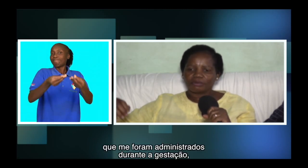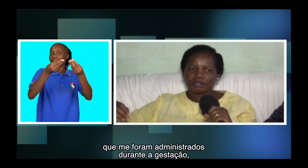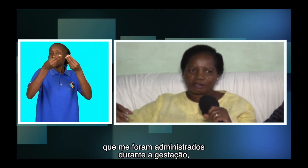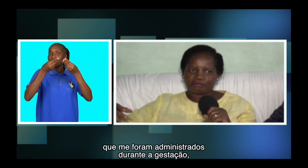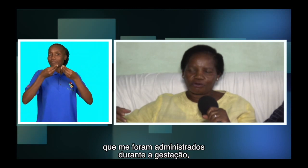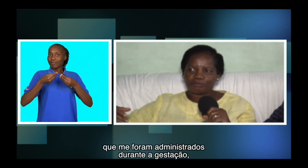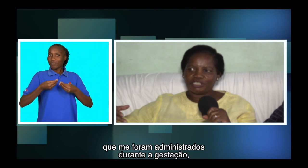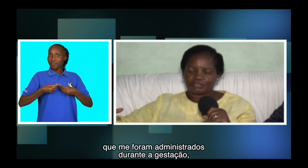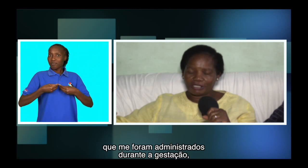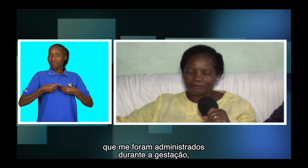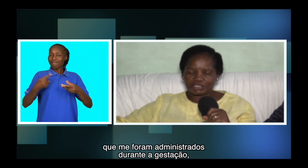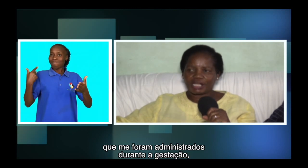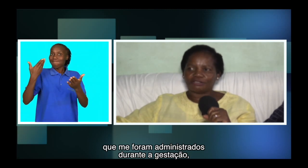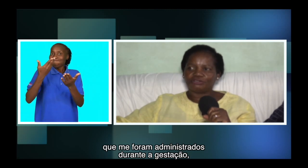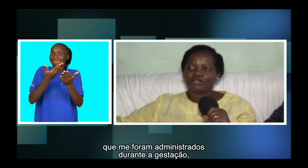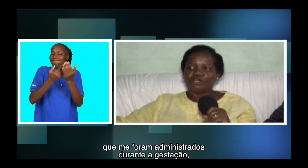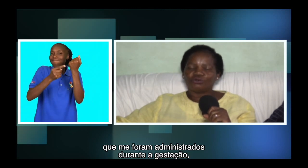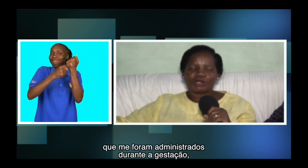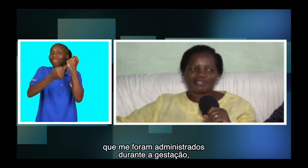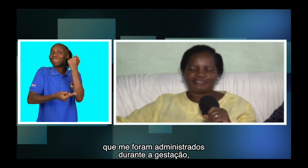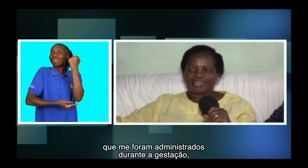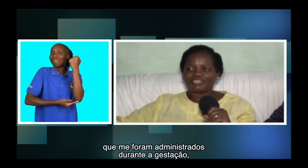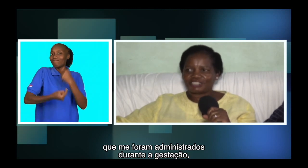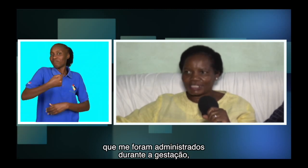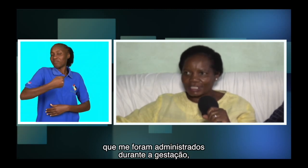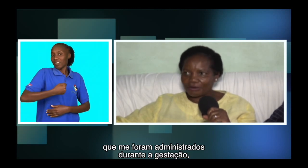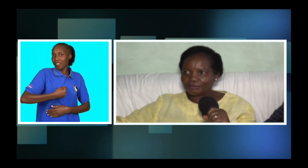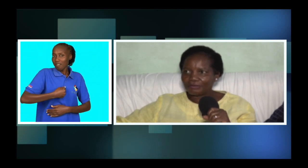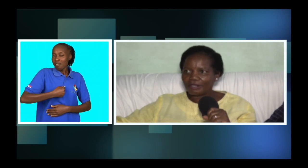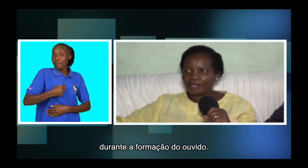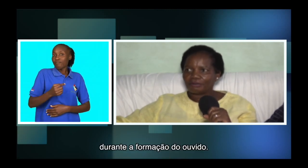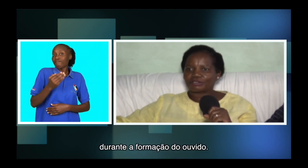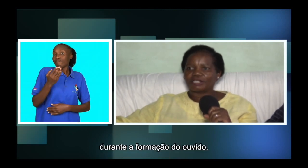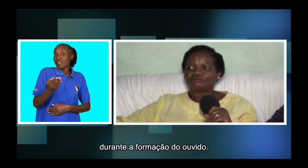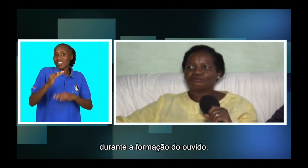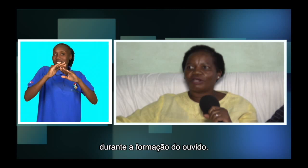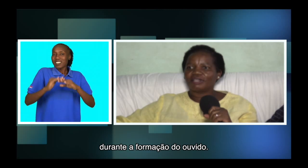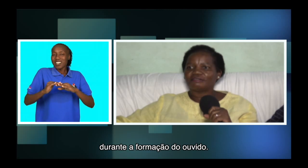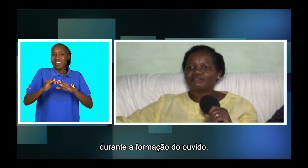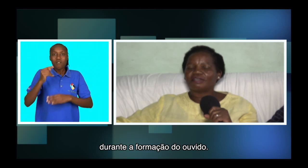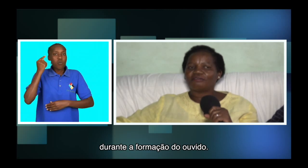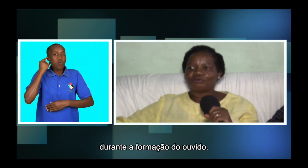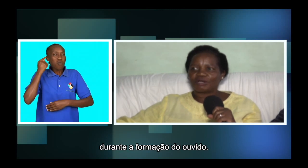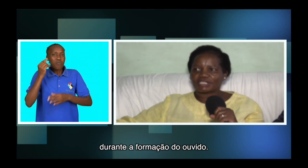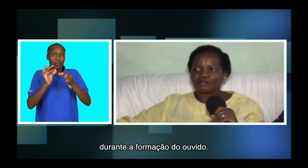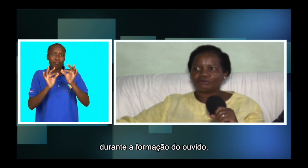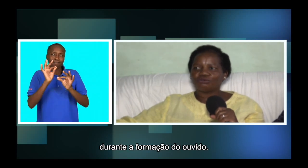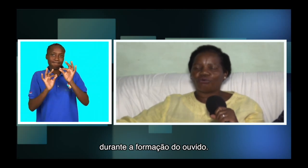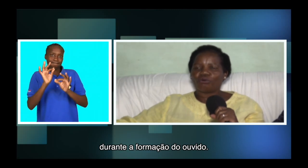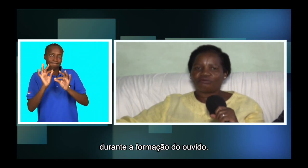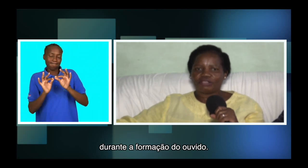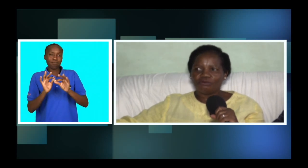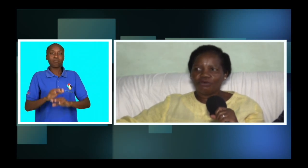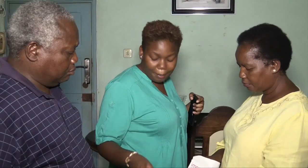administrados durante a gestação. Portanto, durante a formação